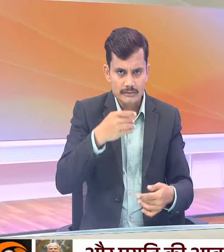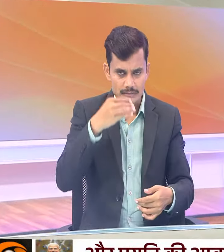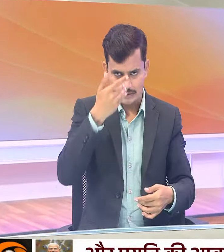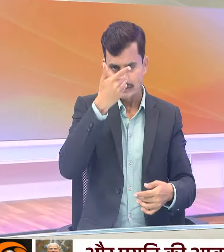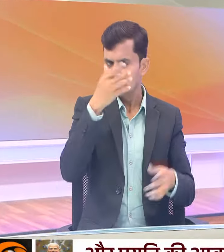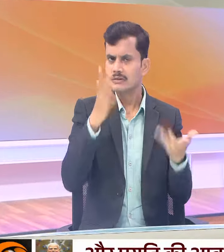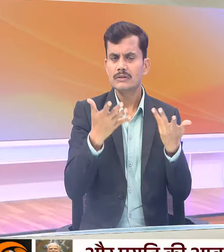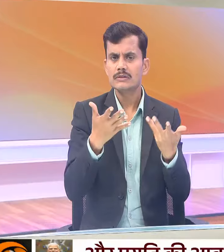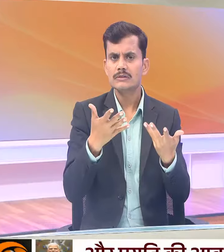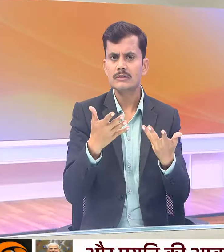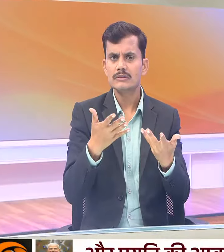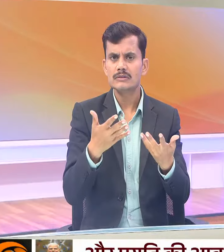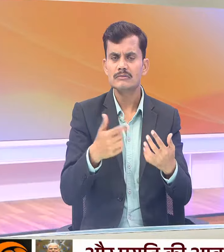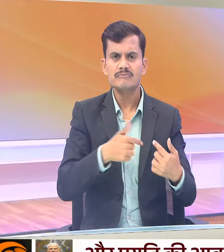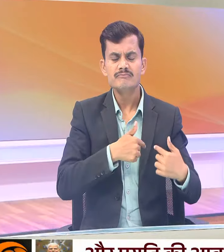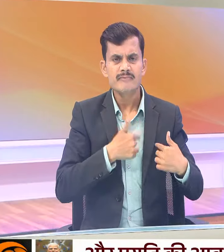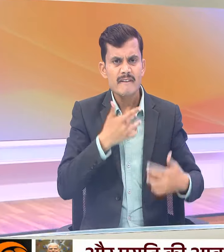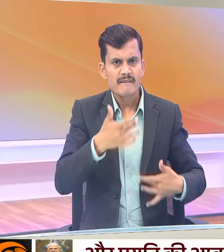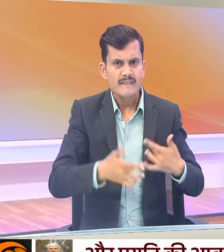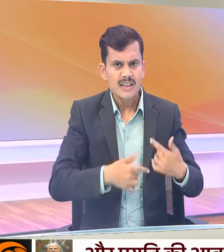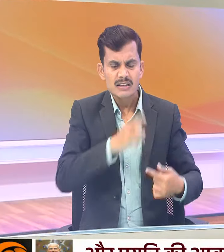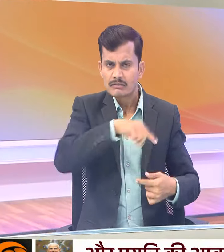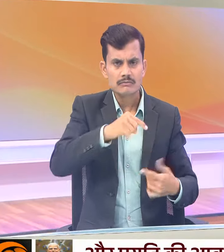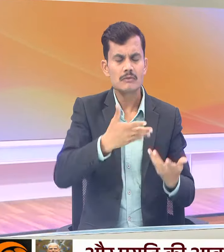दिल में दर्द तक नहीं है